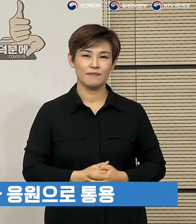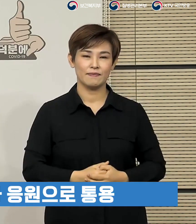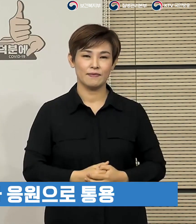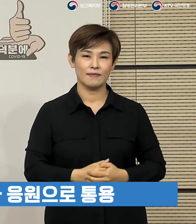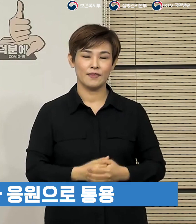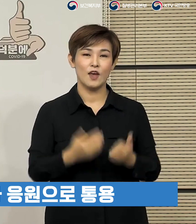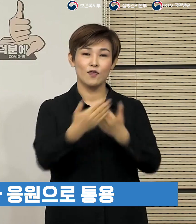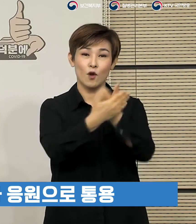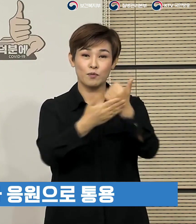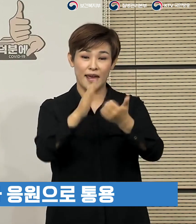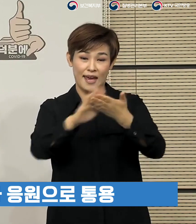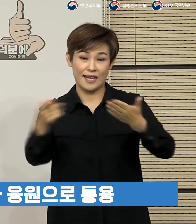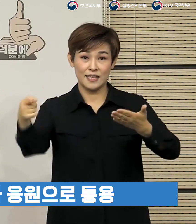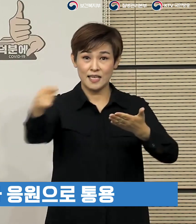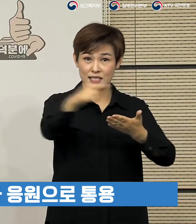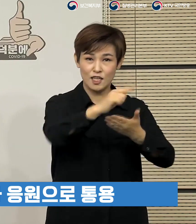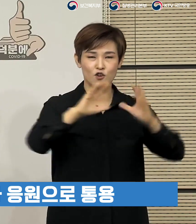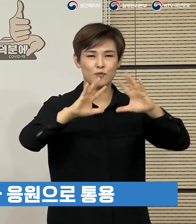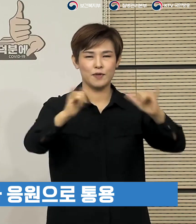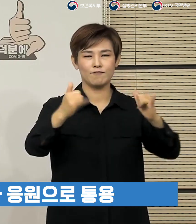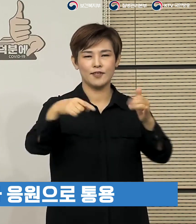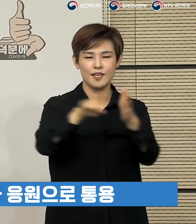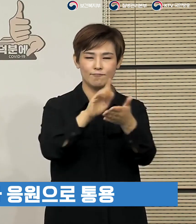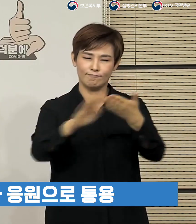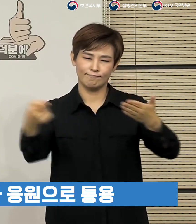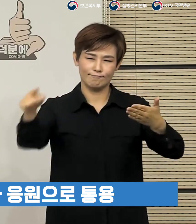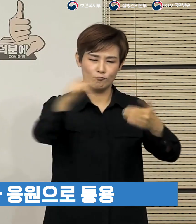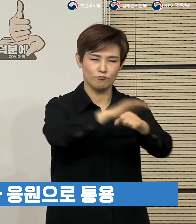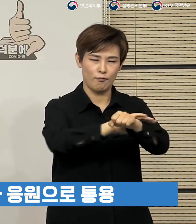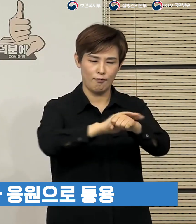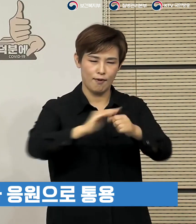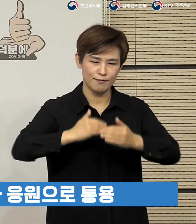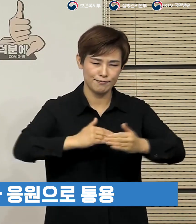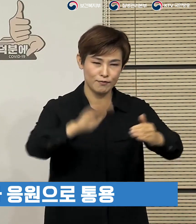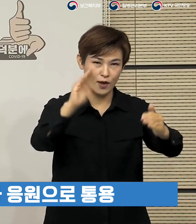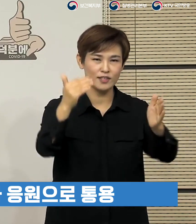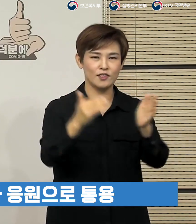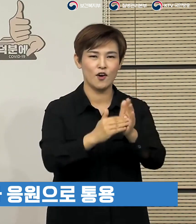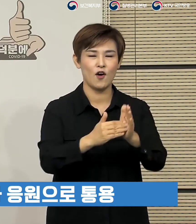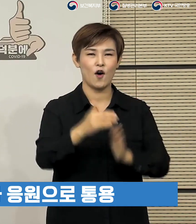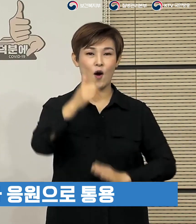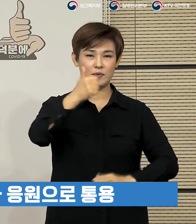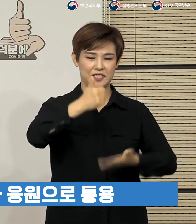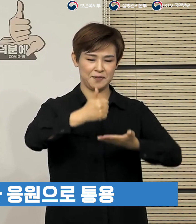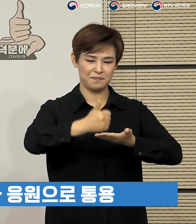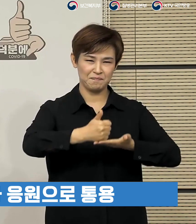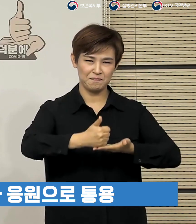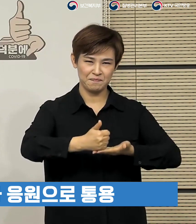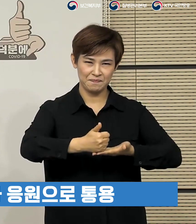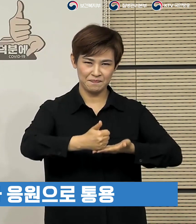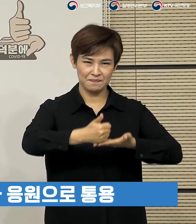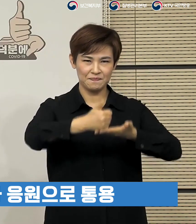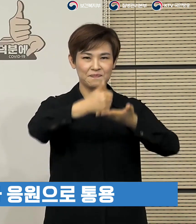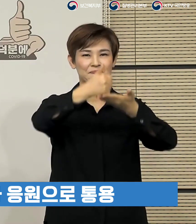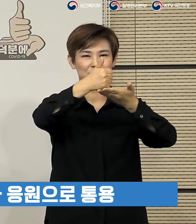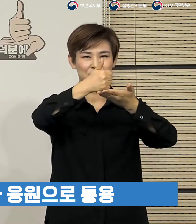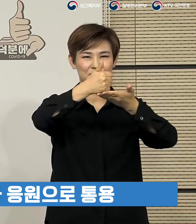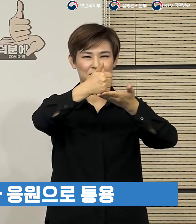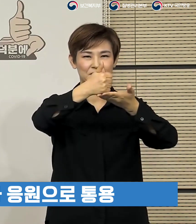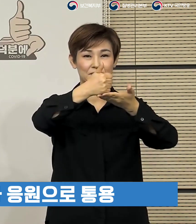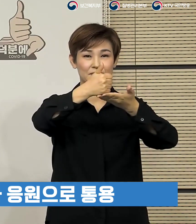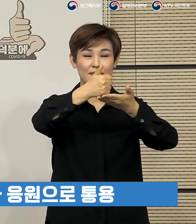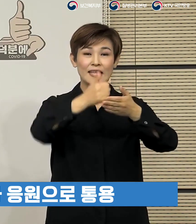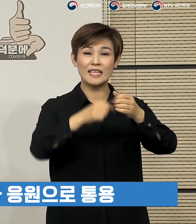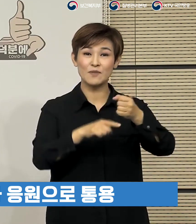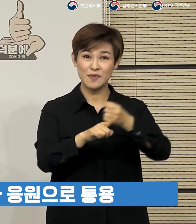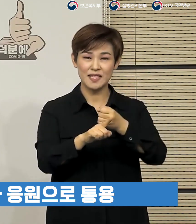챌린지가 대국민 캠페인으로 자리매김하면서 엄지를 들어올려 상대방의 존경과 감사를